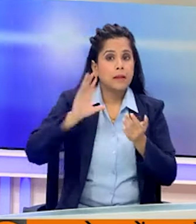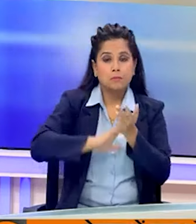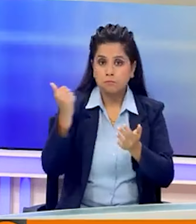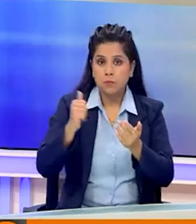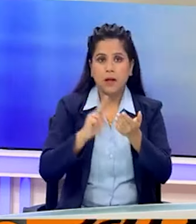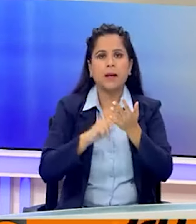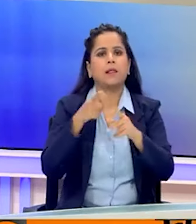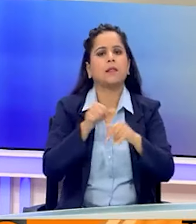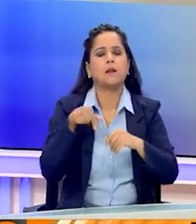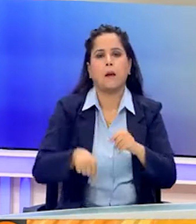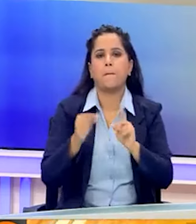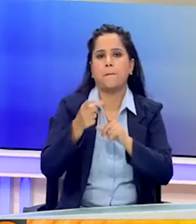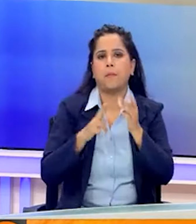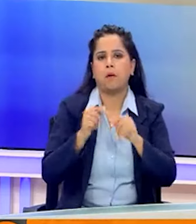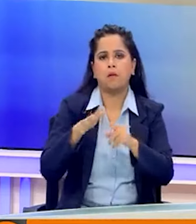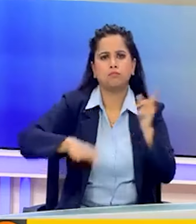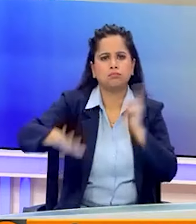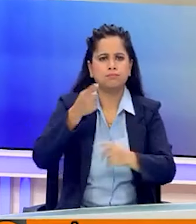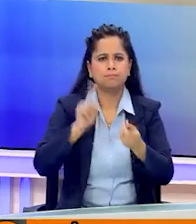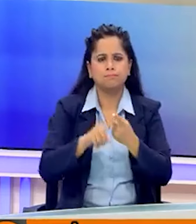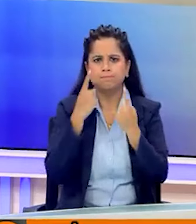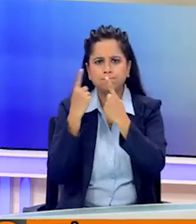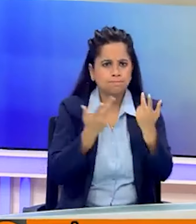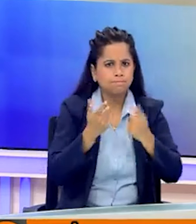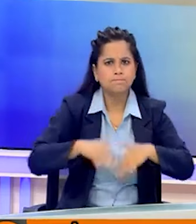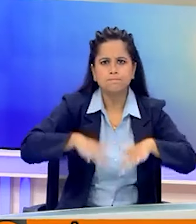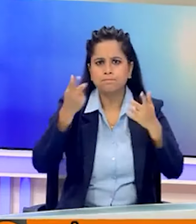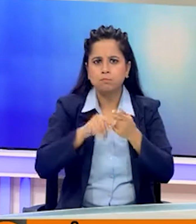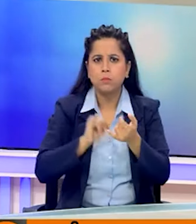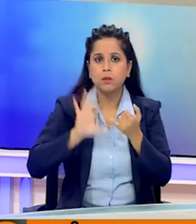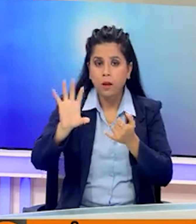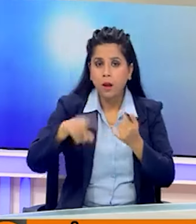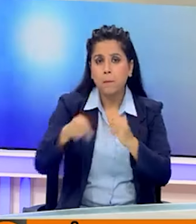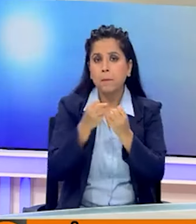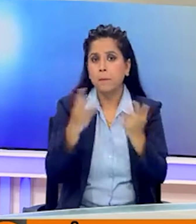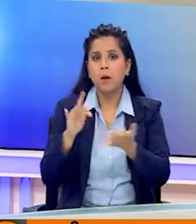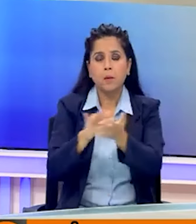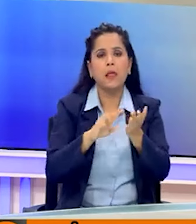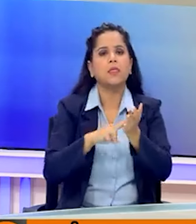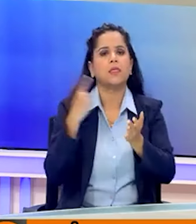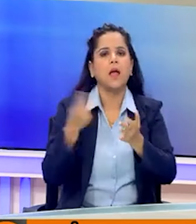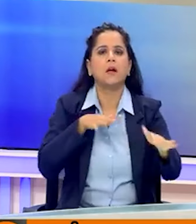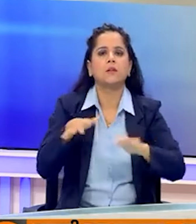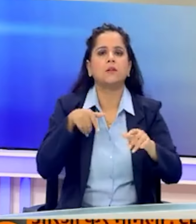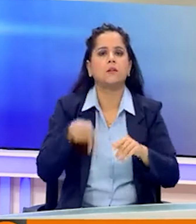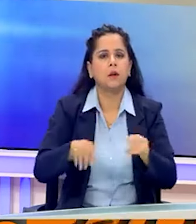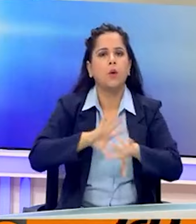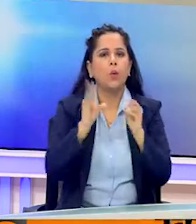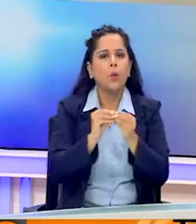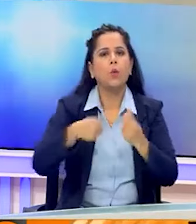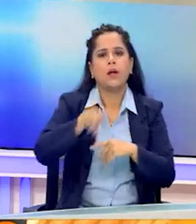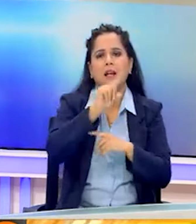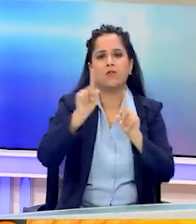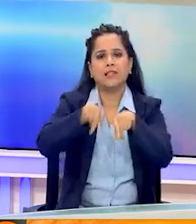आज पटना में बार की इस्थती की समिक्षा की है। राज्जी की विभिन हिस्सों में राश्ट्रिय आपदा मोचन बलकी 11 टी में